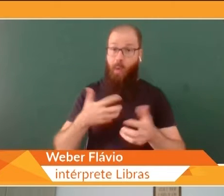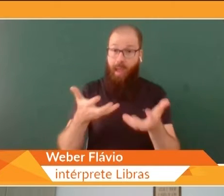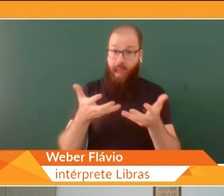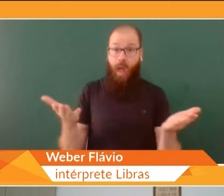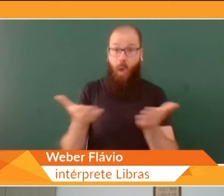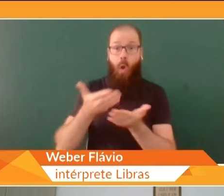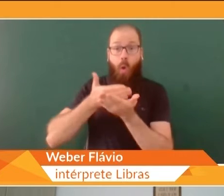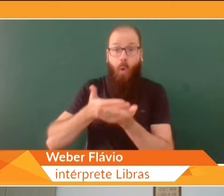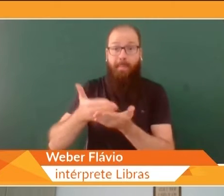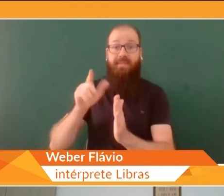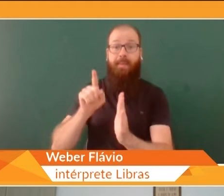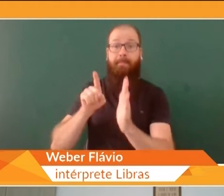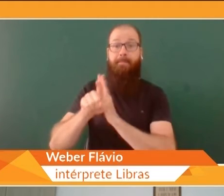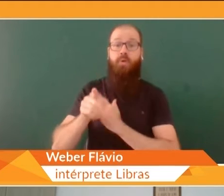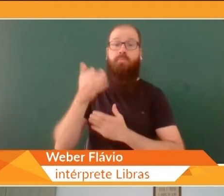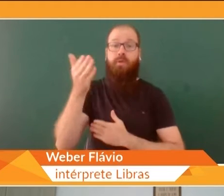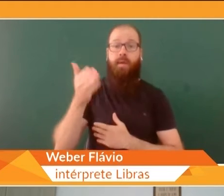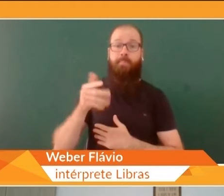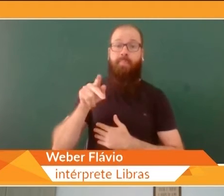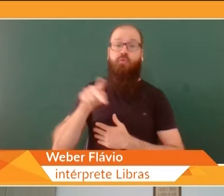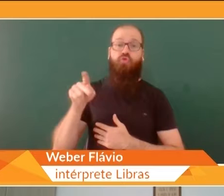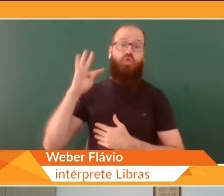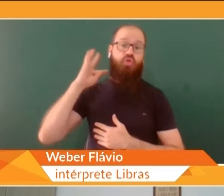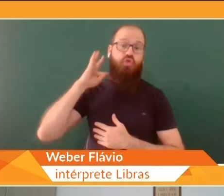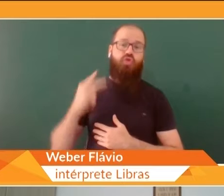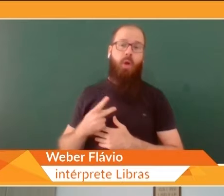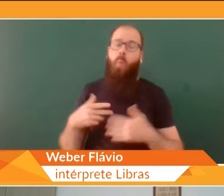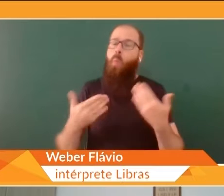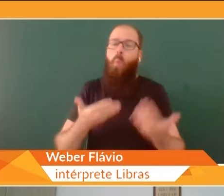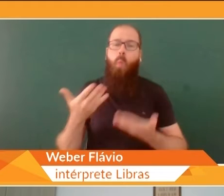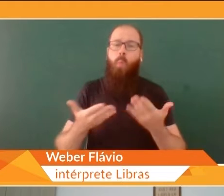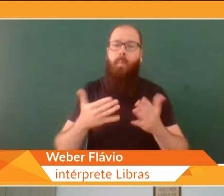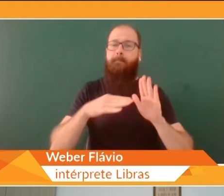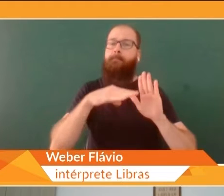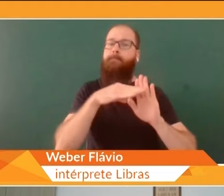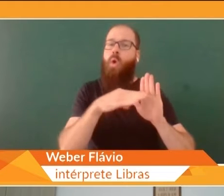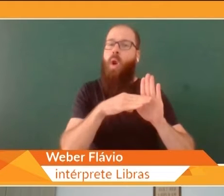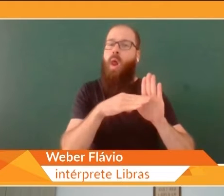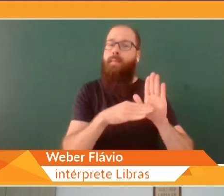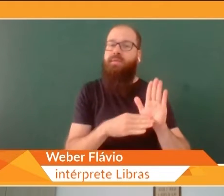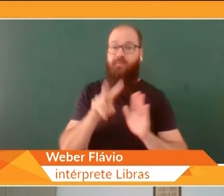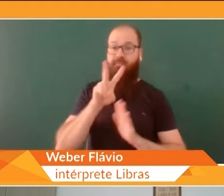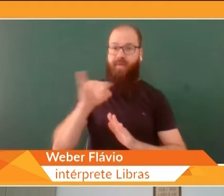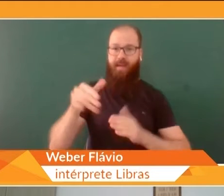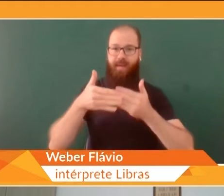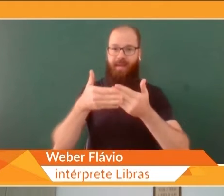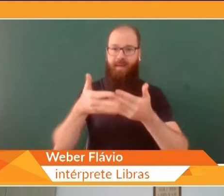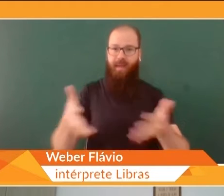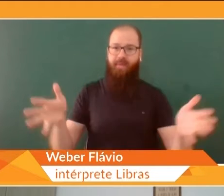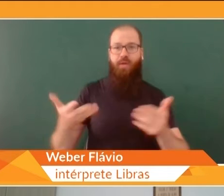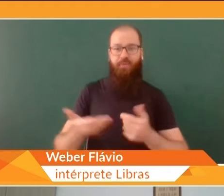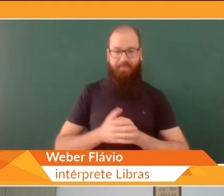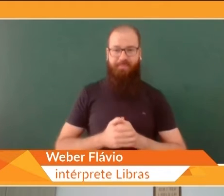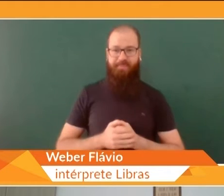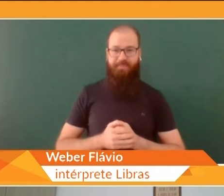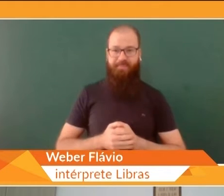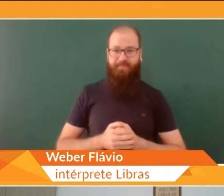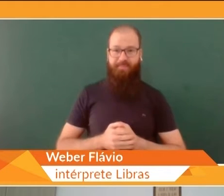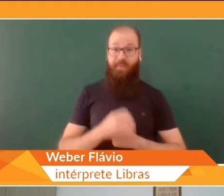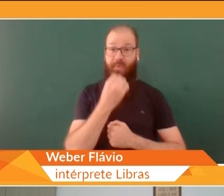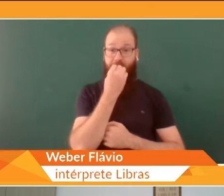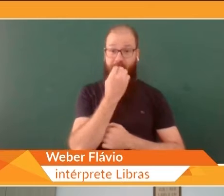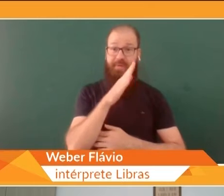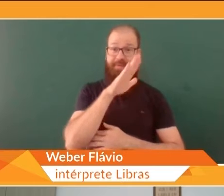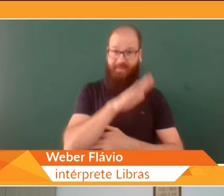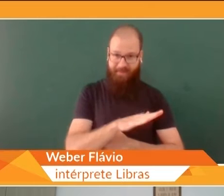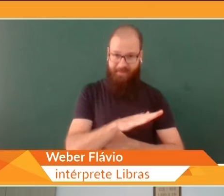professor, qual que a programação do seminário? O que a gente vai poder conferir aí no evento? Boa tarde, pessoal. Então,